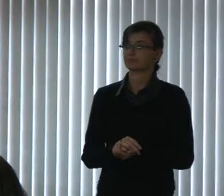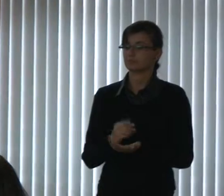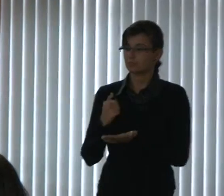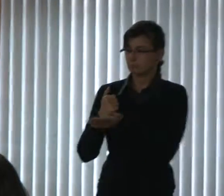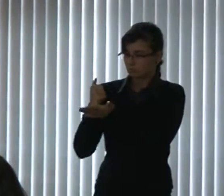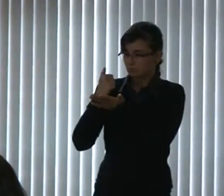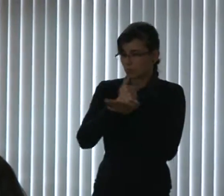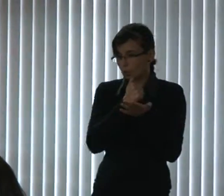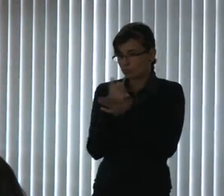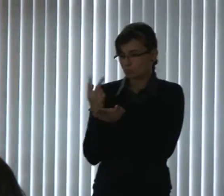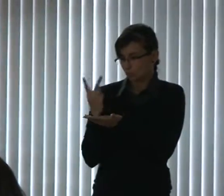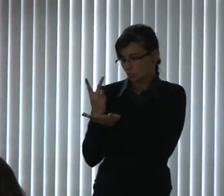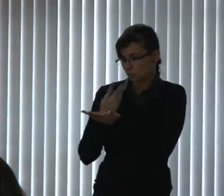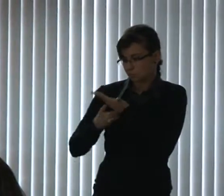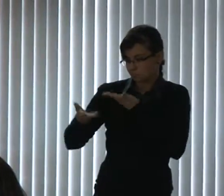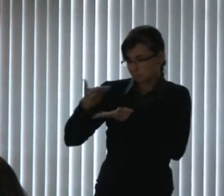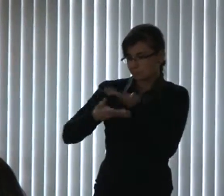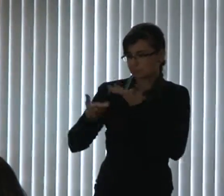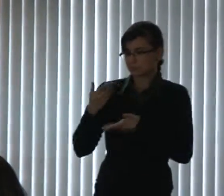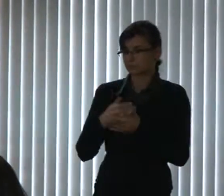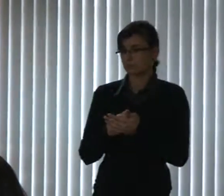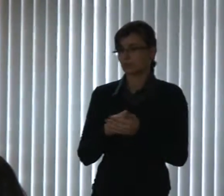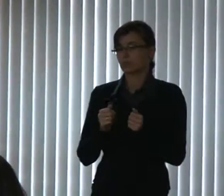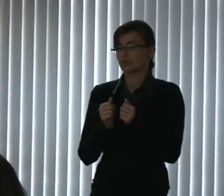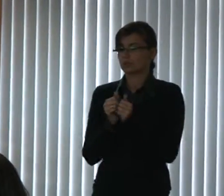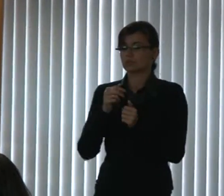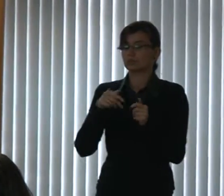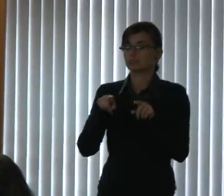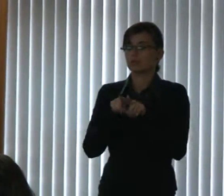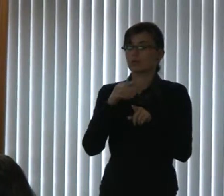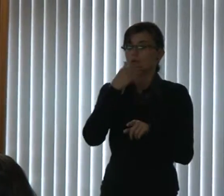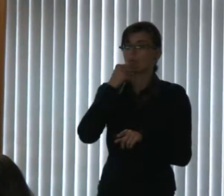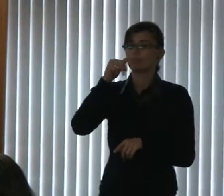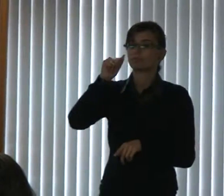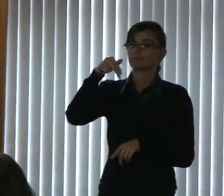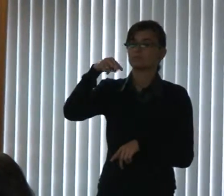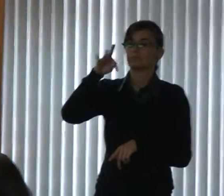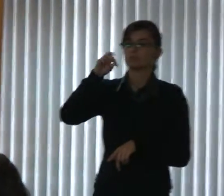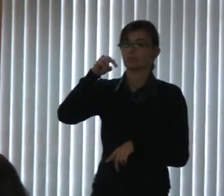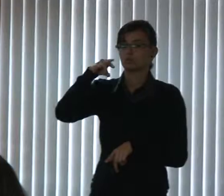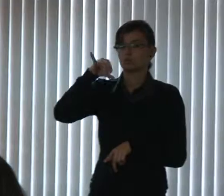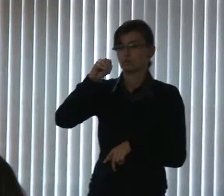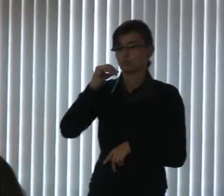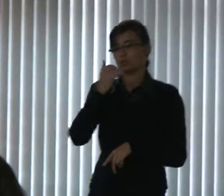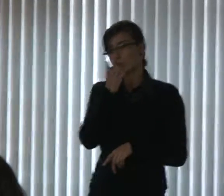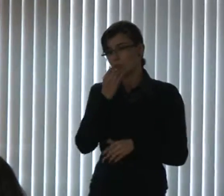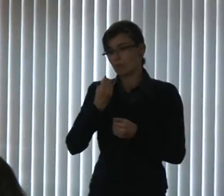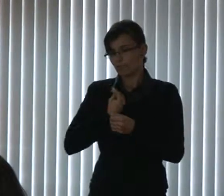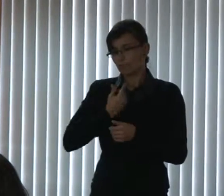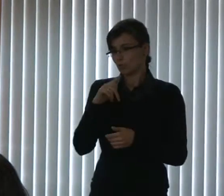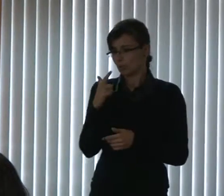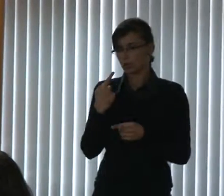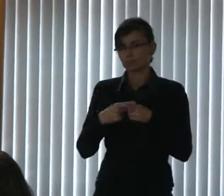Mesquita, o Antônio Borges dos Reis, que não pode estar aqui, porque está lá em Foz do Icaçú. Mas nós temos também